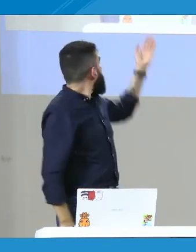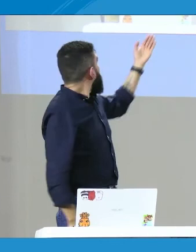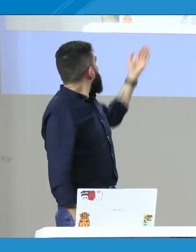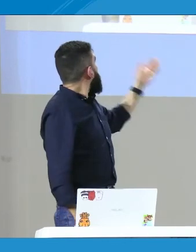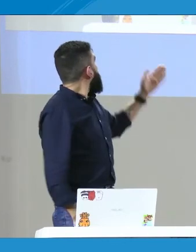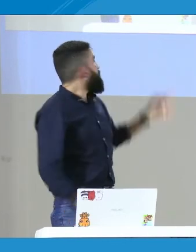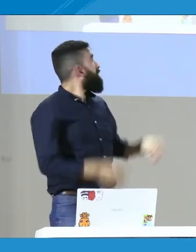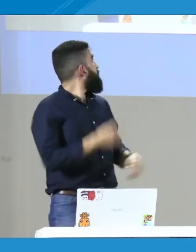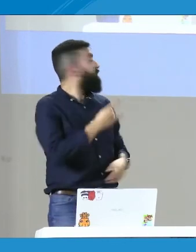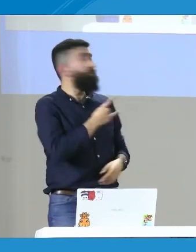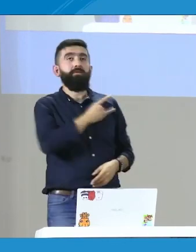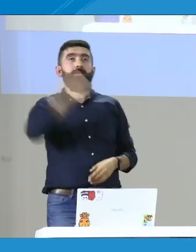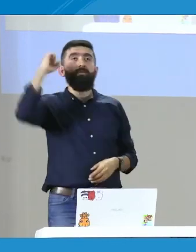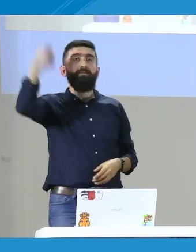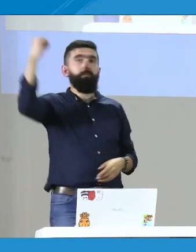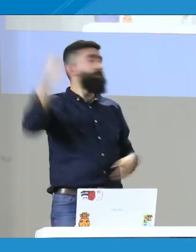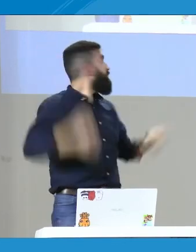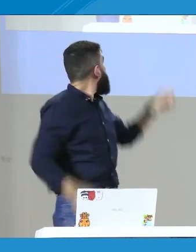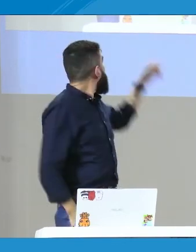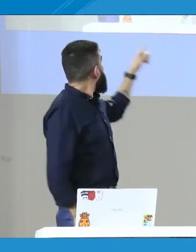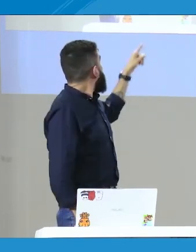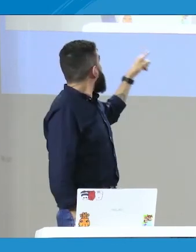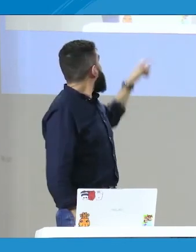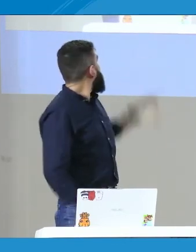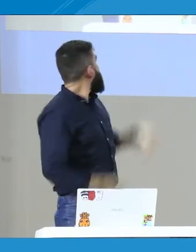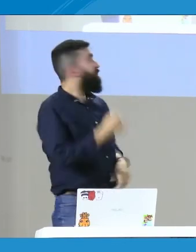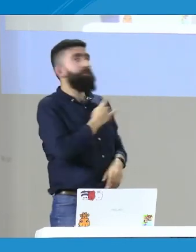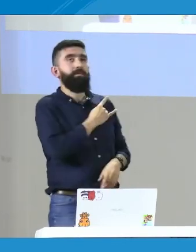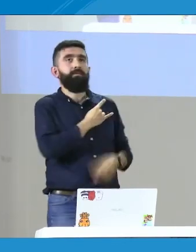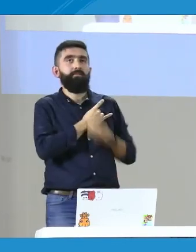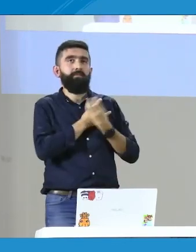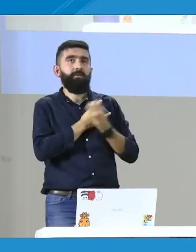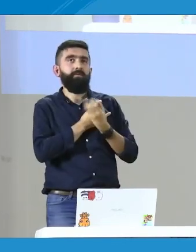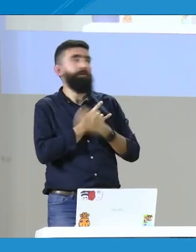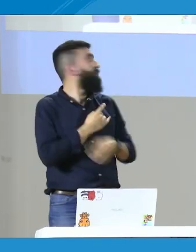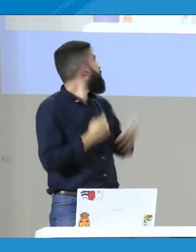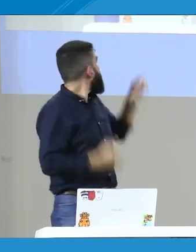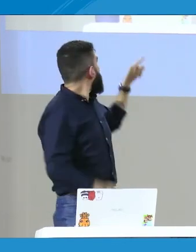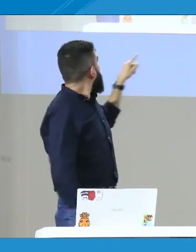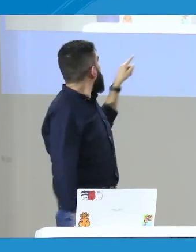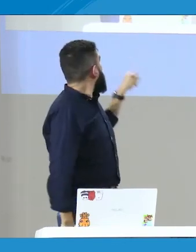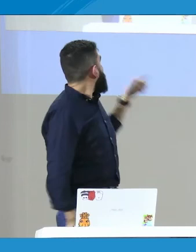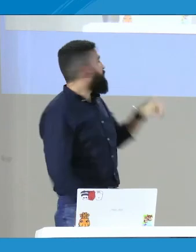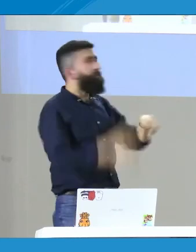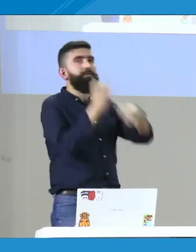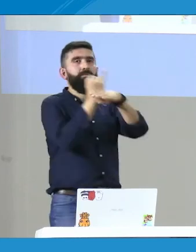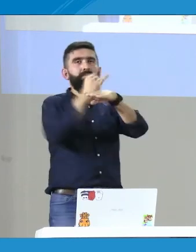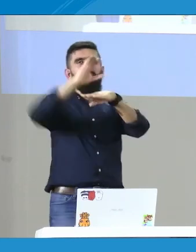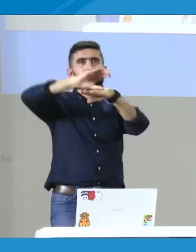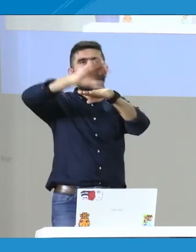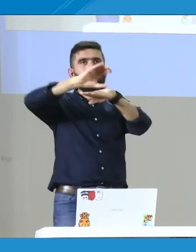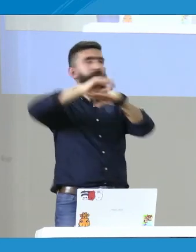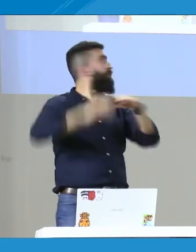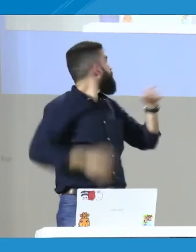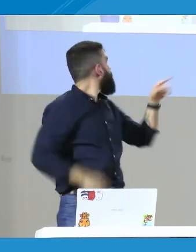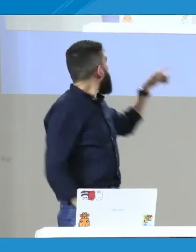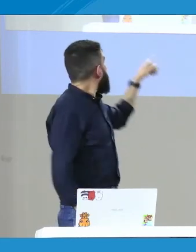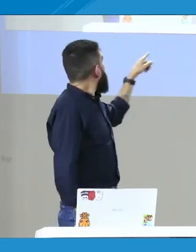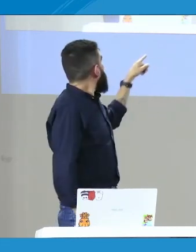INSOR, está la Universidad del Valle, la Universidad Nacional, la Universidad Pedagógica, el